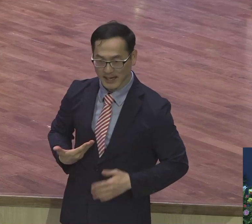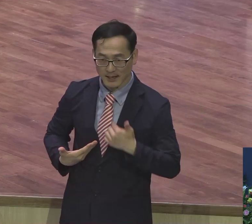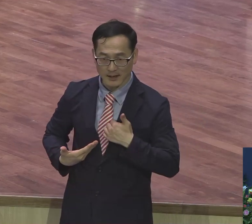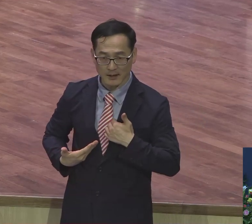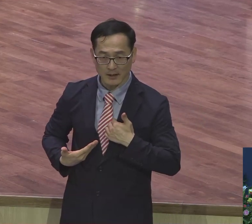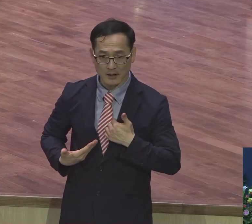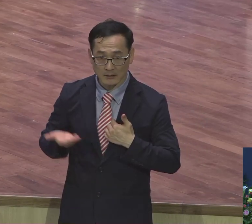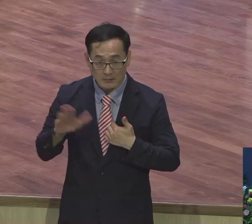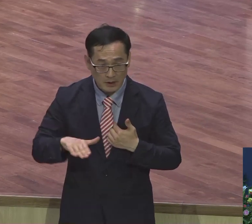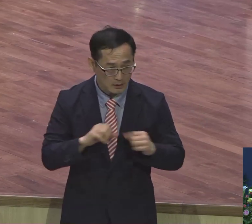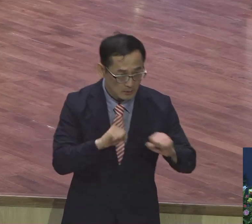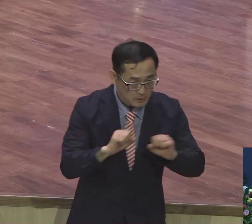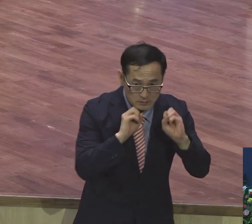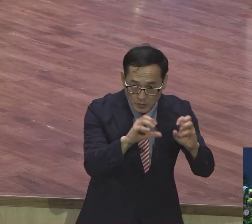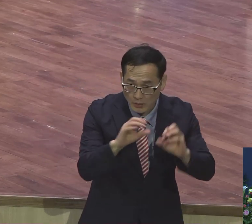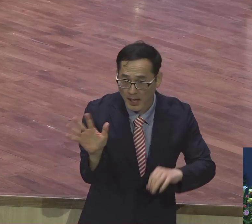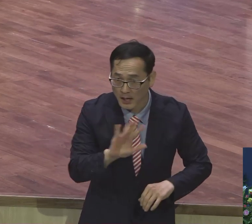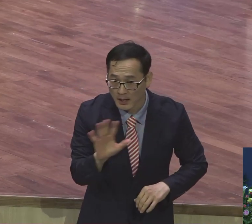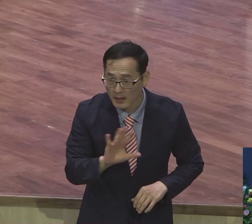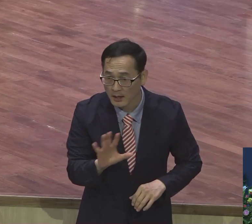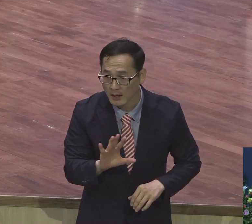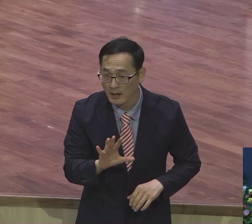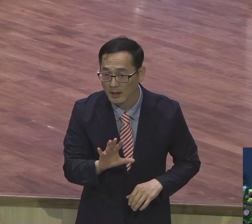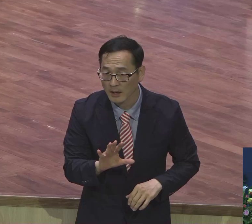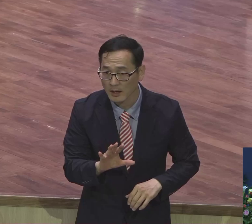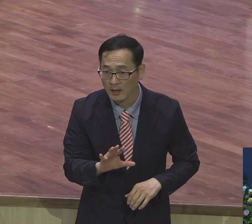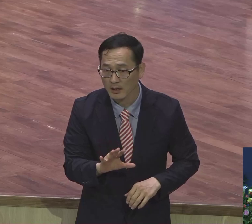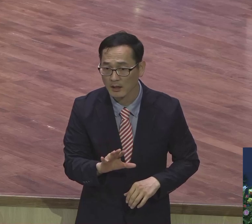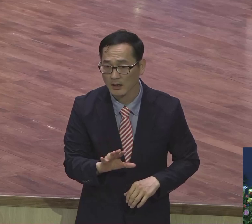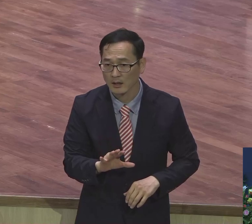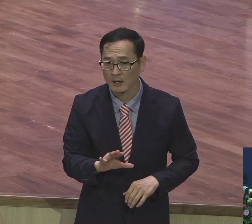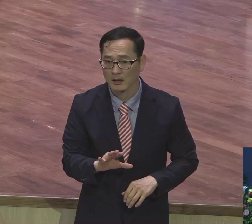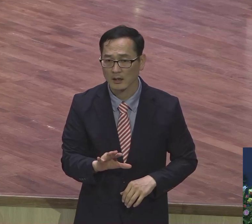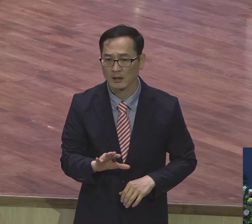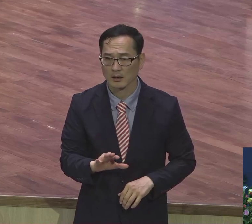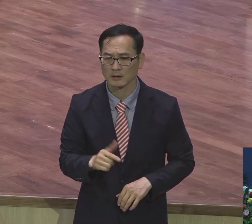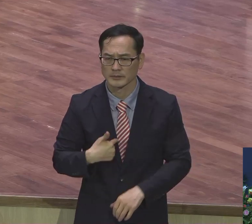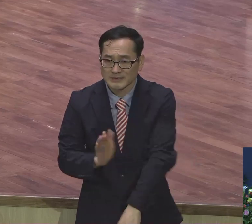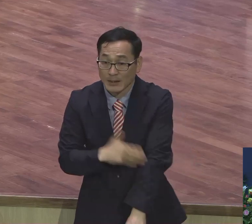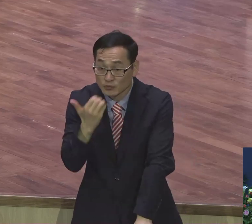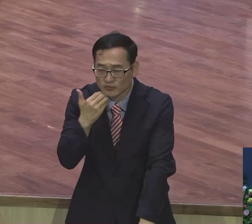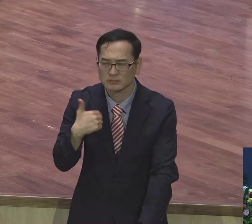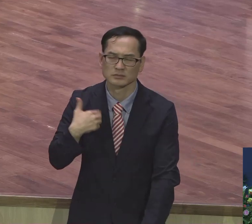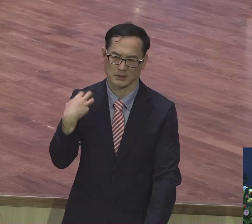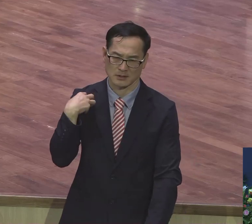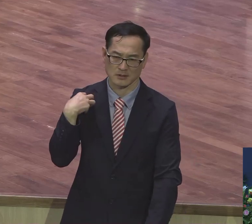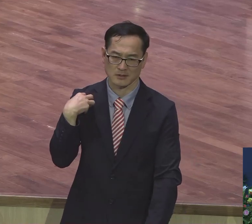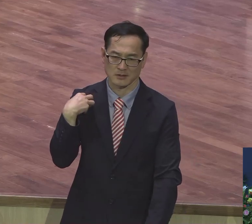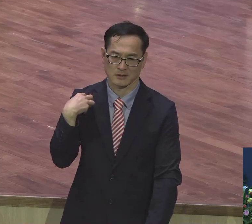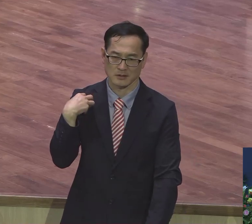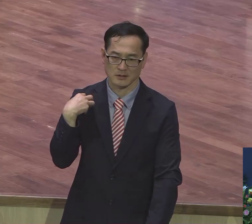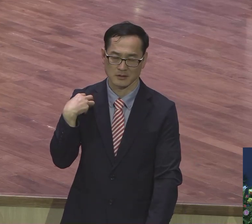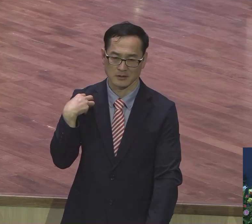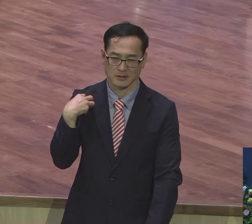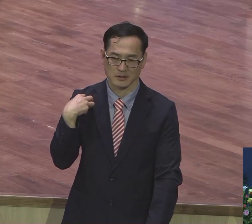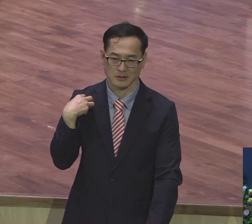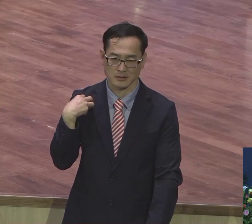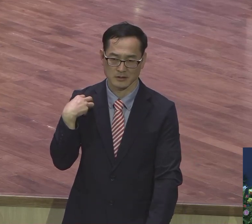삶의 발걸음이 완전히 다르지요. 사는 가치관 기준이 완전히 다르지요.